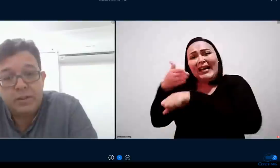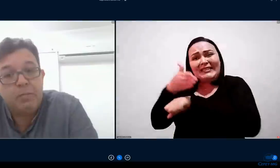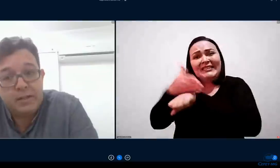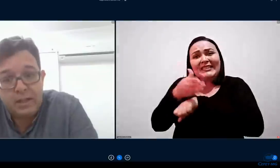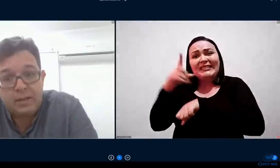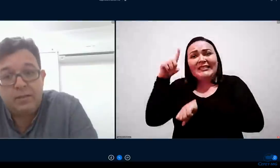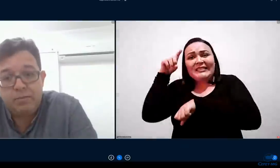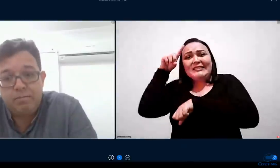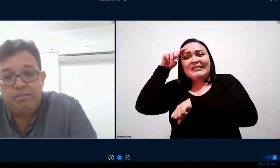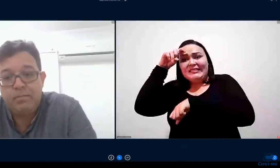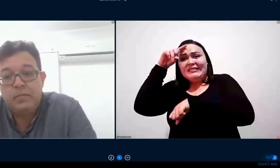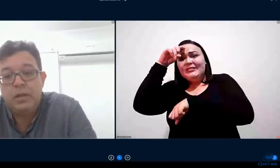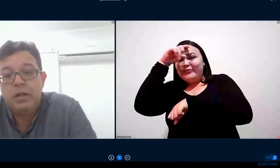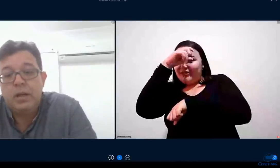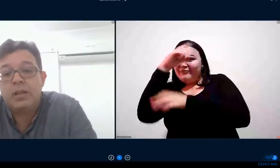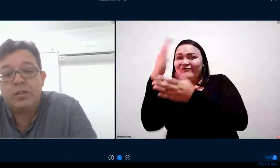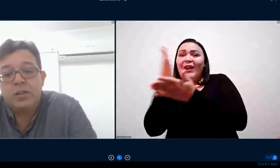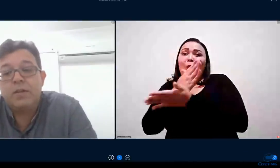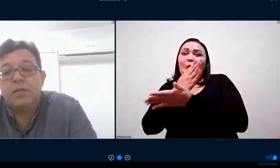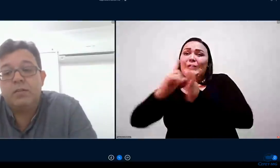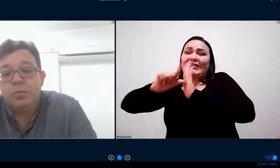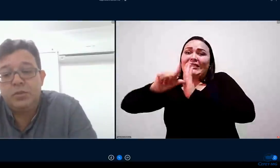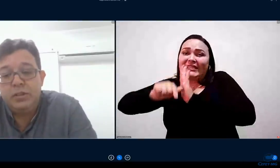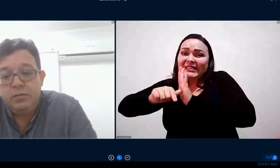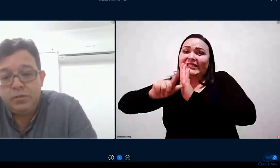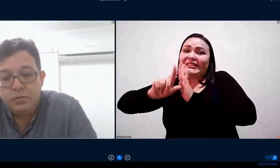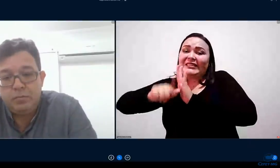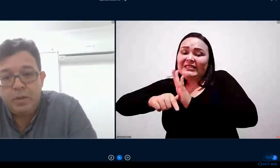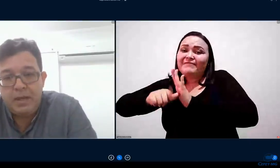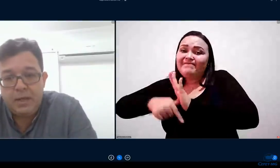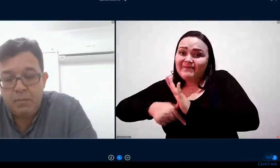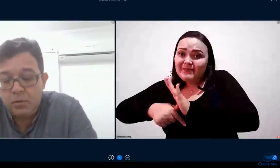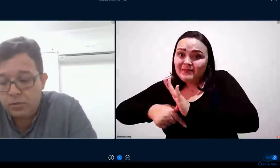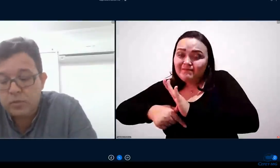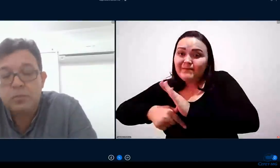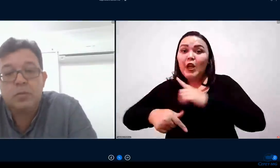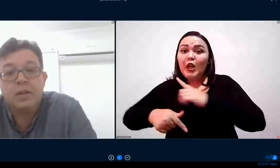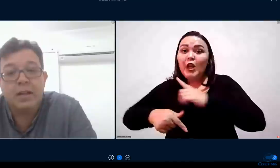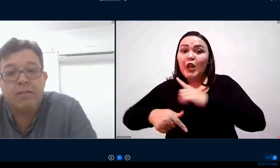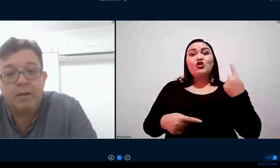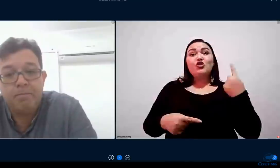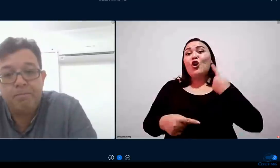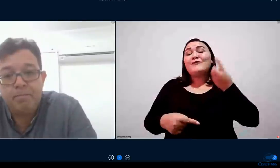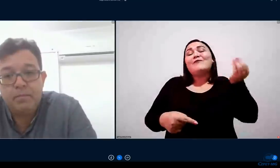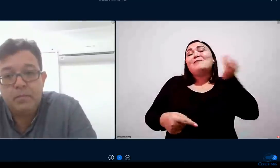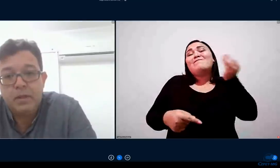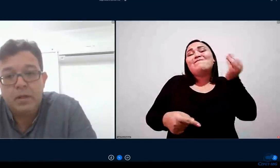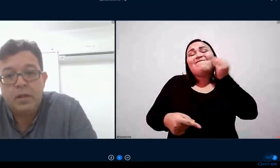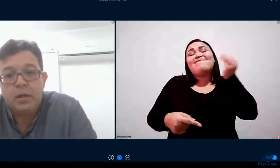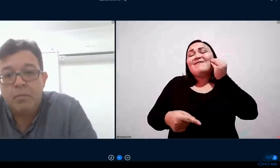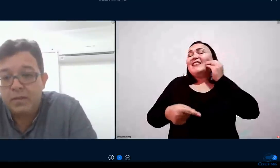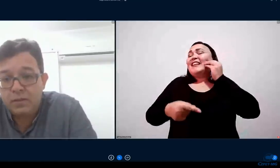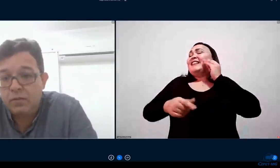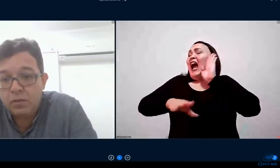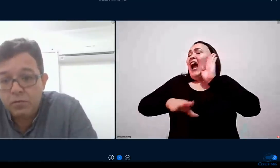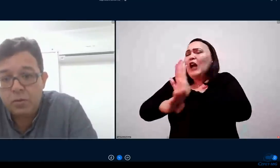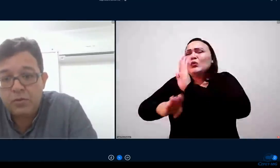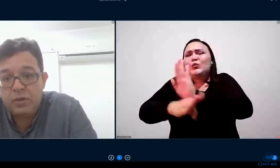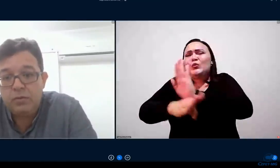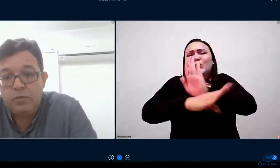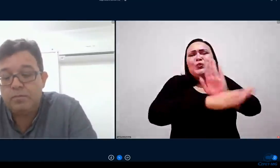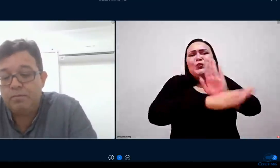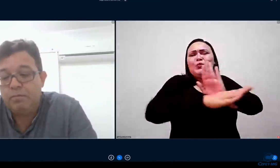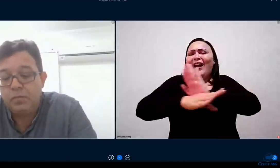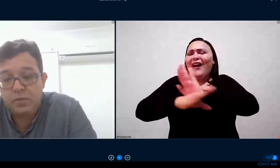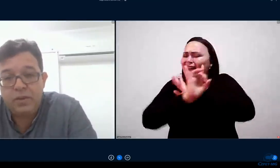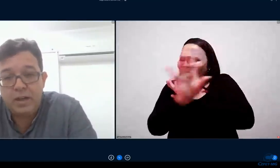poderão ficar para trás e que a gente vai fazer o possível para pegar a mão de todo mundo e levar mas se isso não for